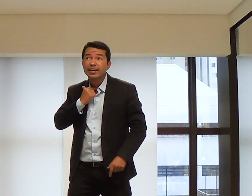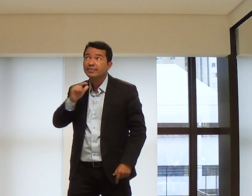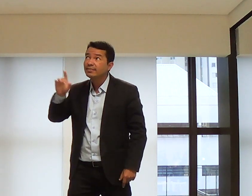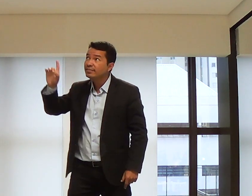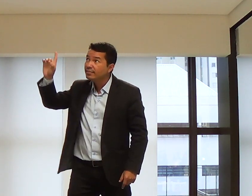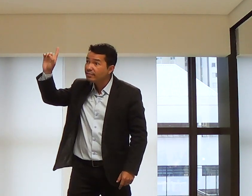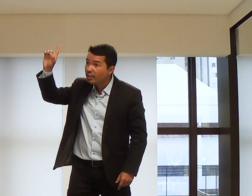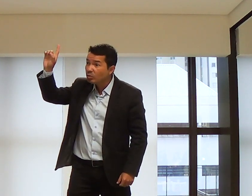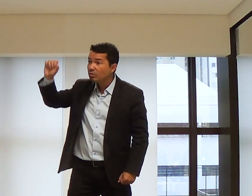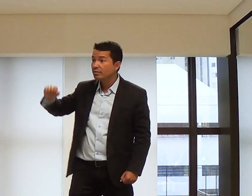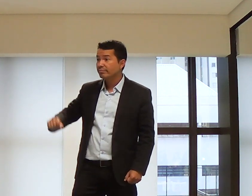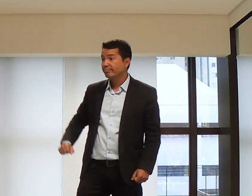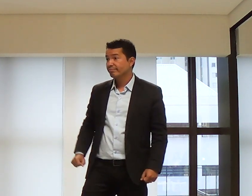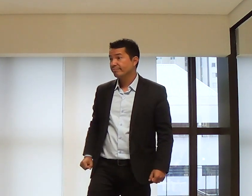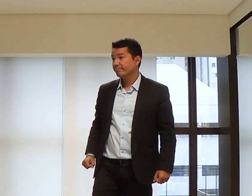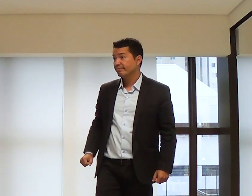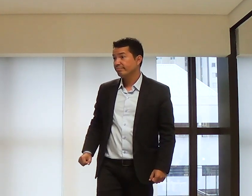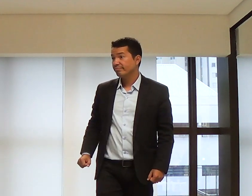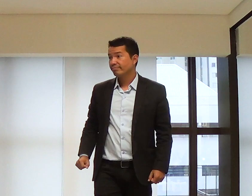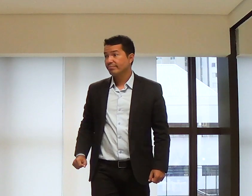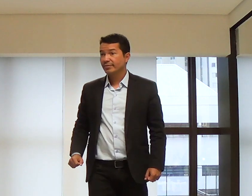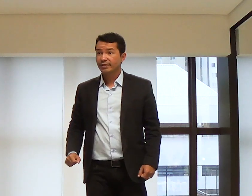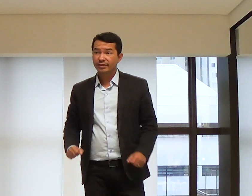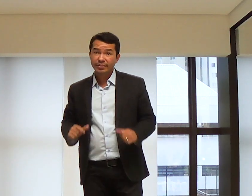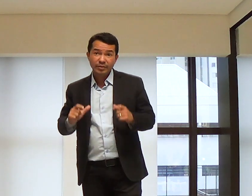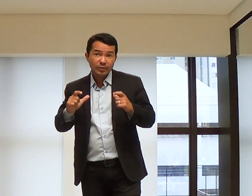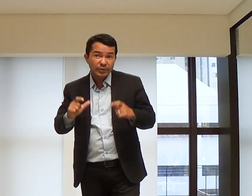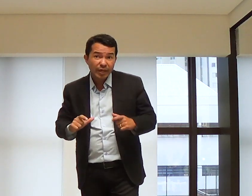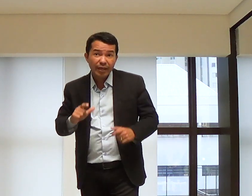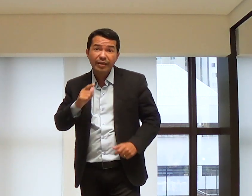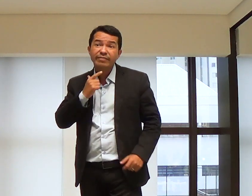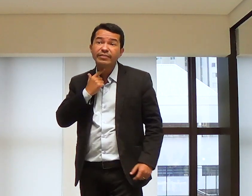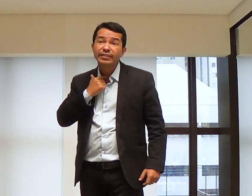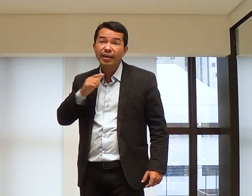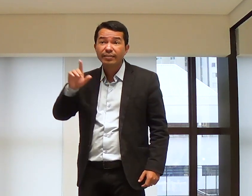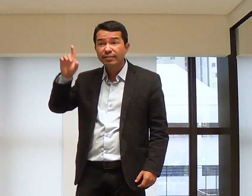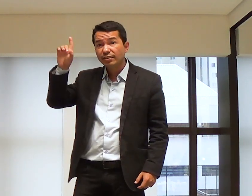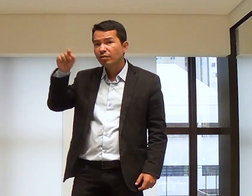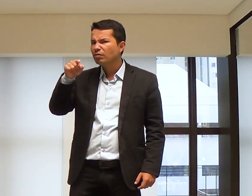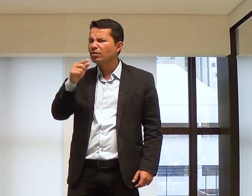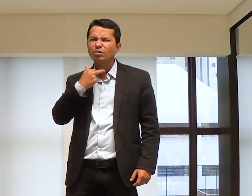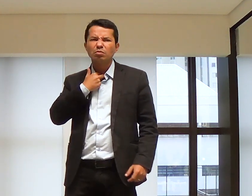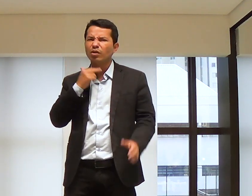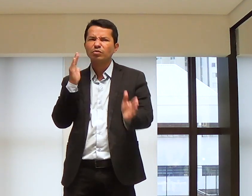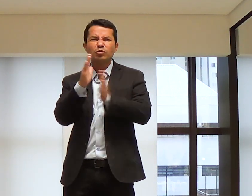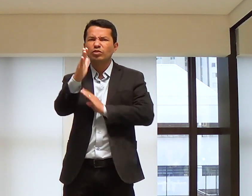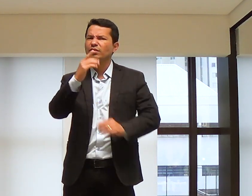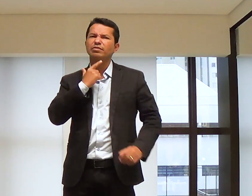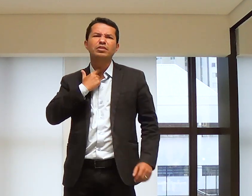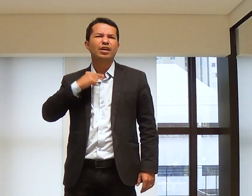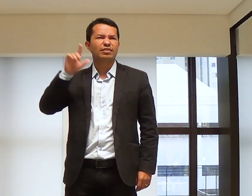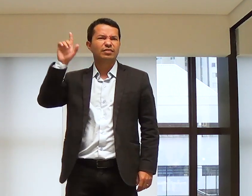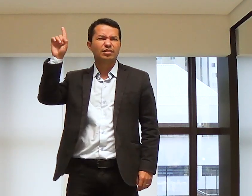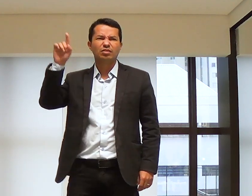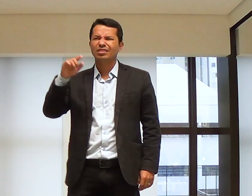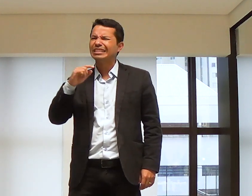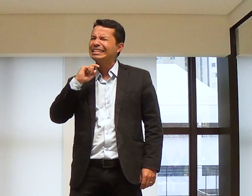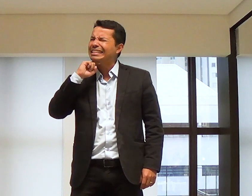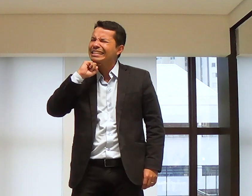Exatamente na cidade que ele queria evitar. Na cidade que era o lugar certo, que Deus